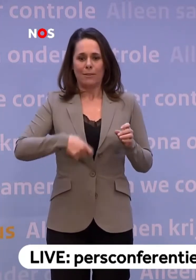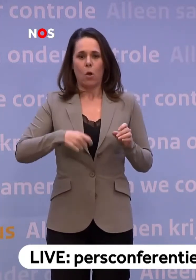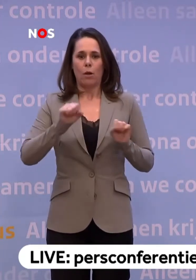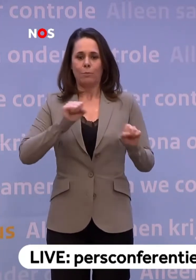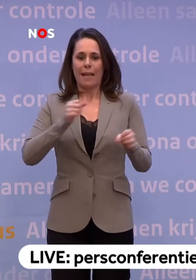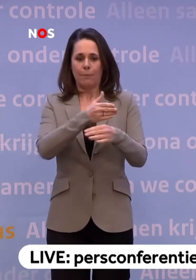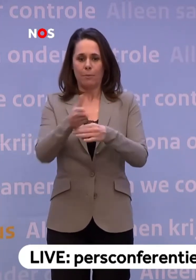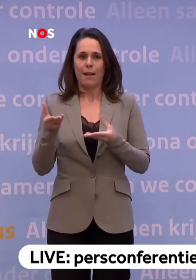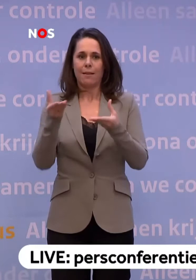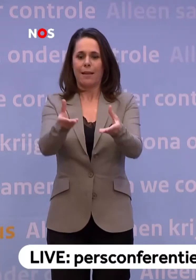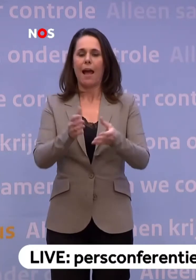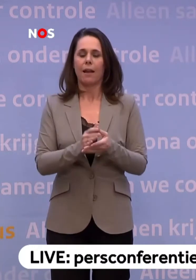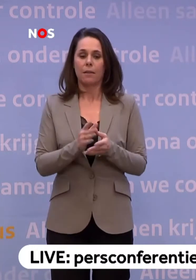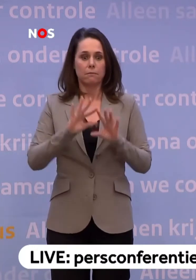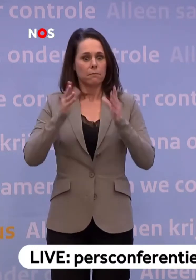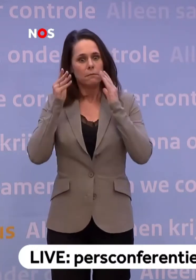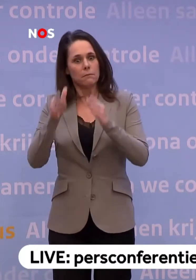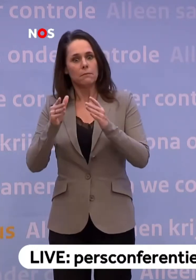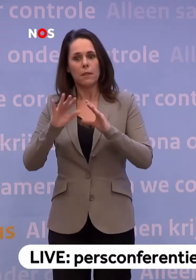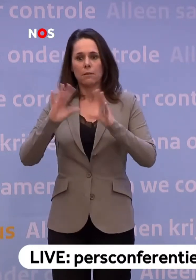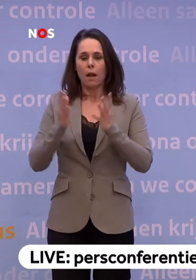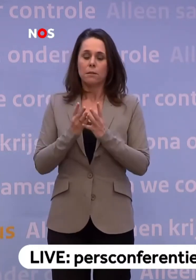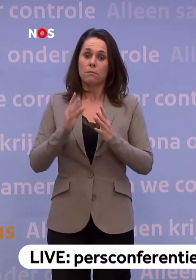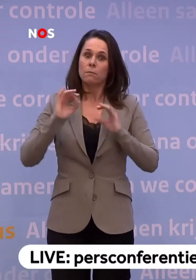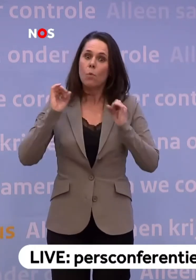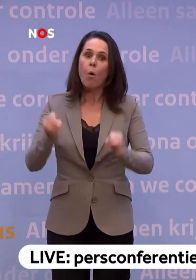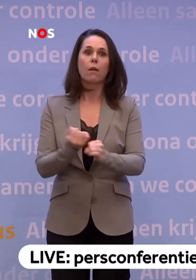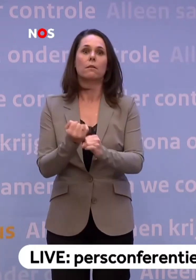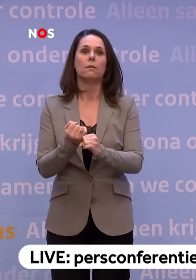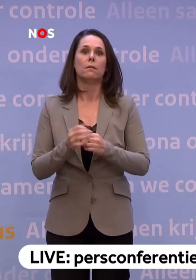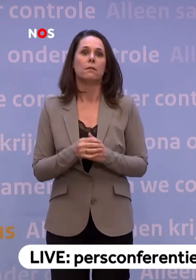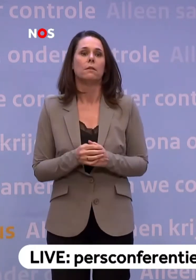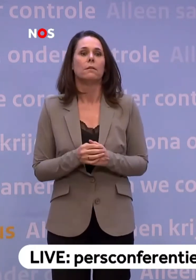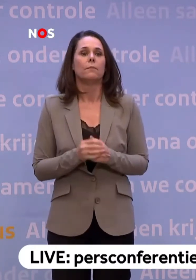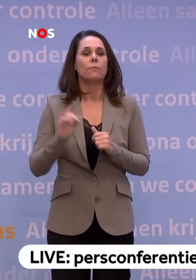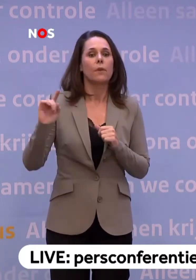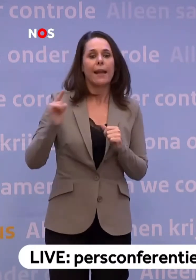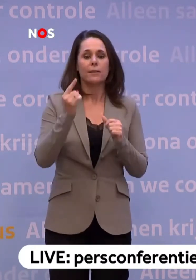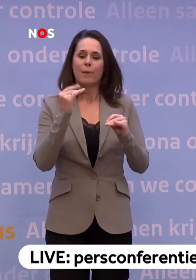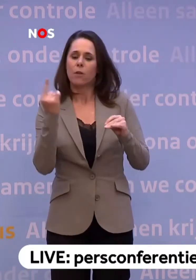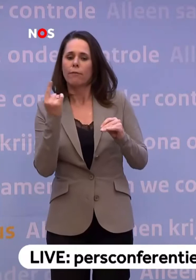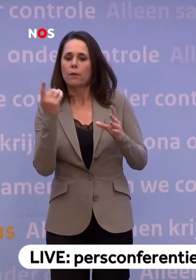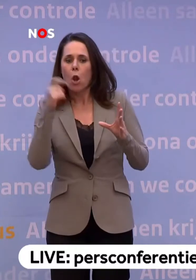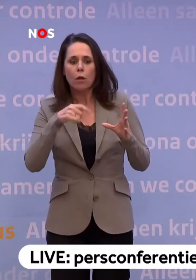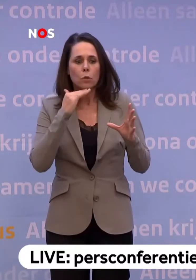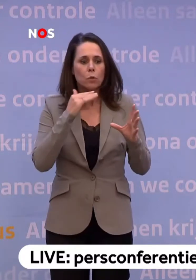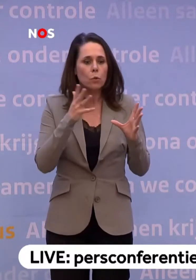is alles op gericht. En dat is een taaie klus om dat te klaren... ...want het gaat... ...allereerst gaat het over... ...lukt het om voldoende